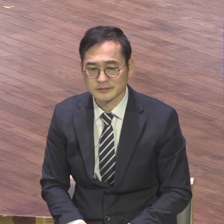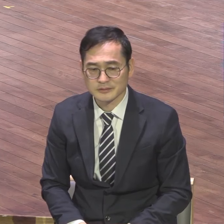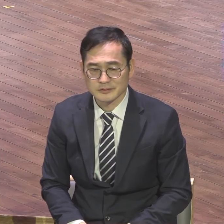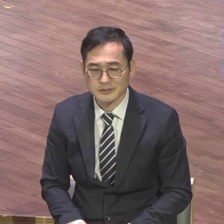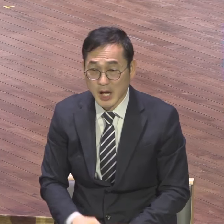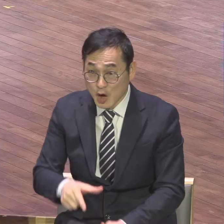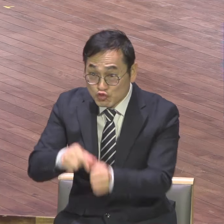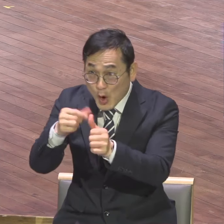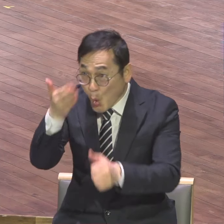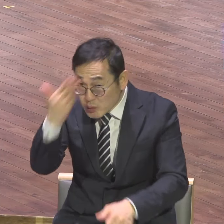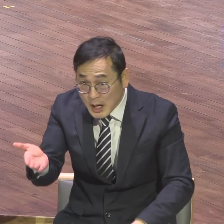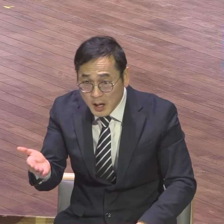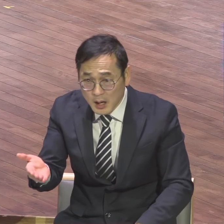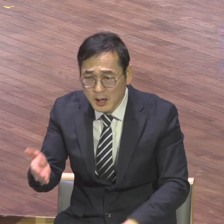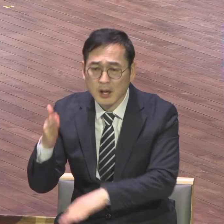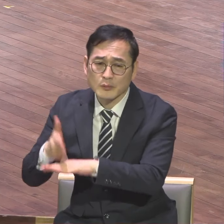불타다가 지옥 간 사람 생각해 보세요